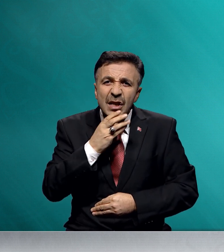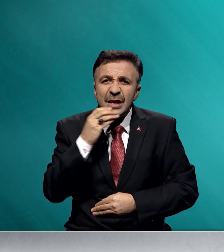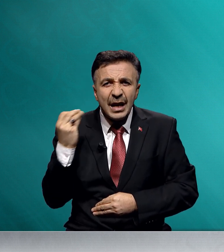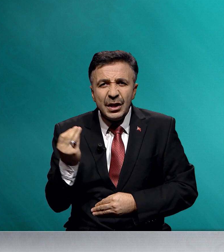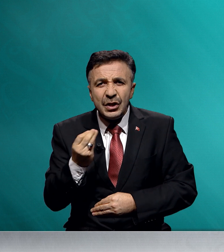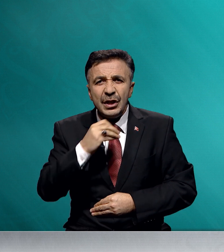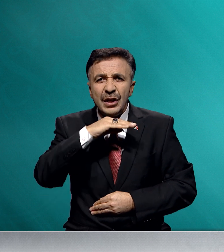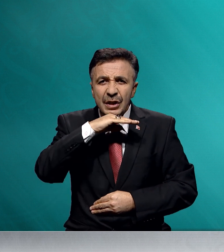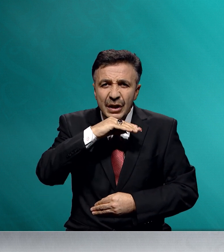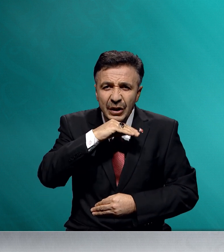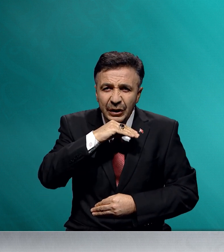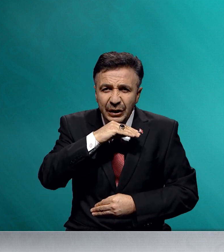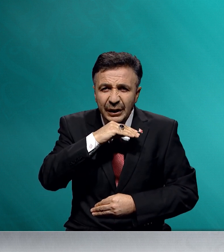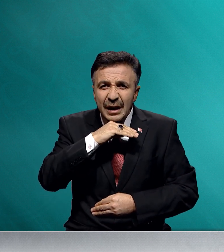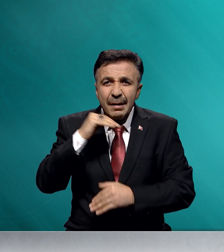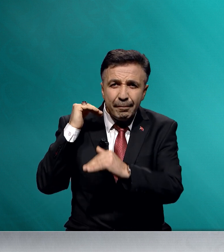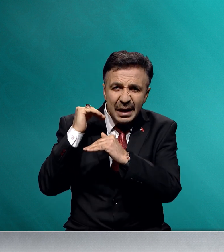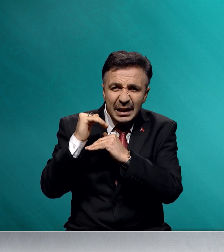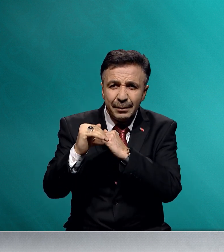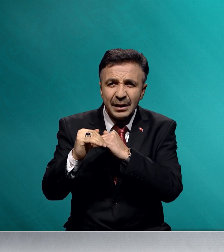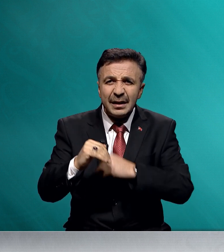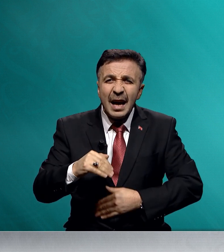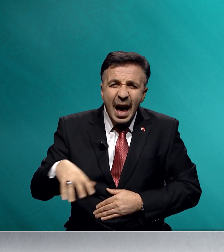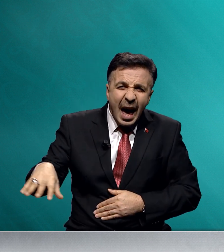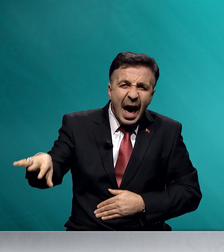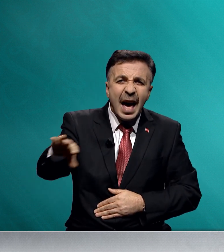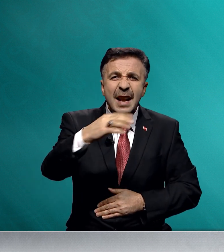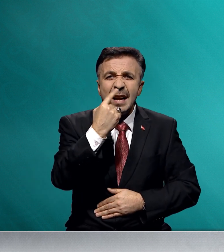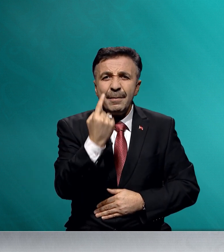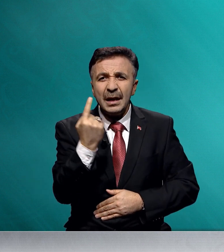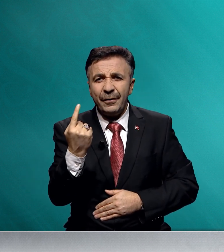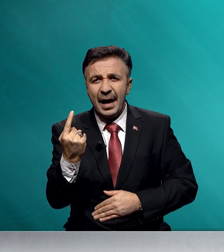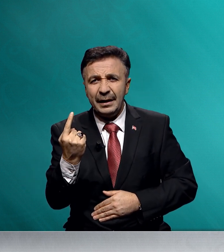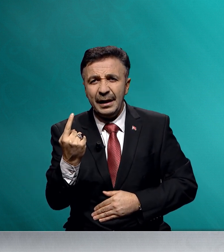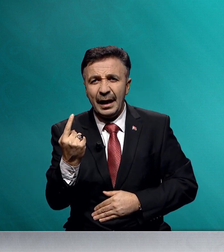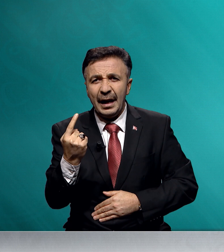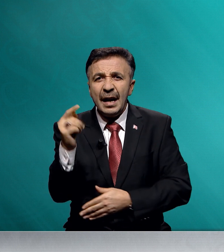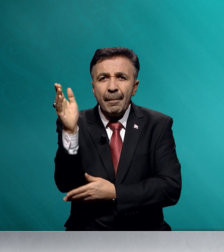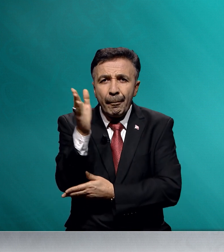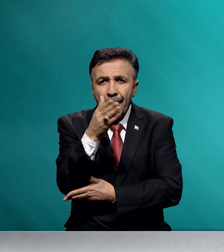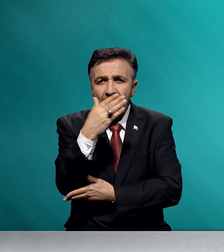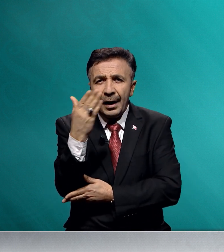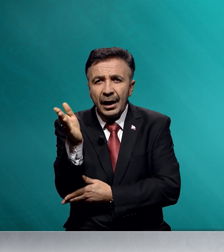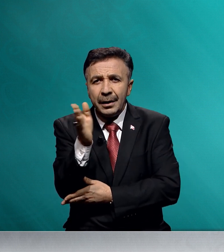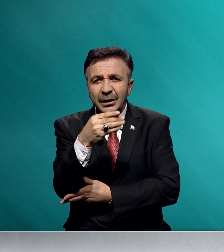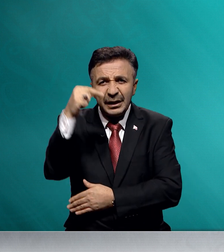genci yaşlısı milletimizin her bir ferdiyle bayrağımızı